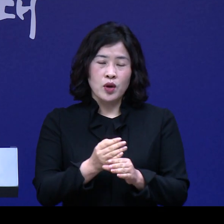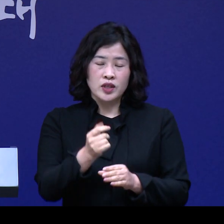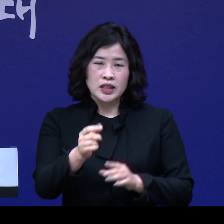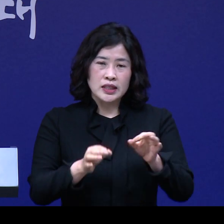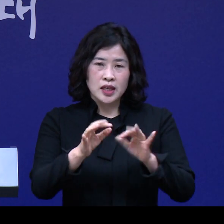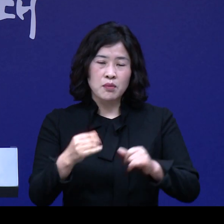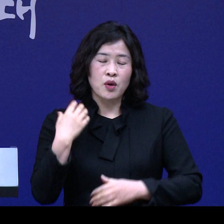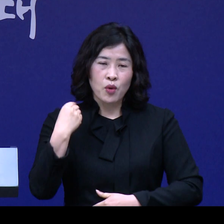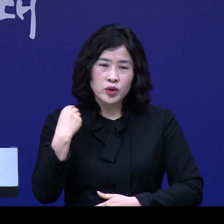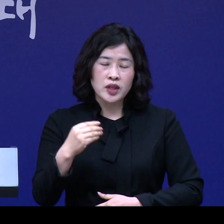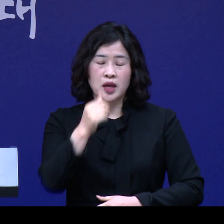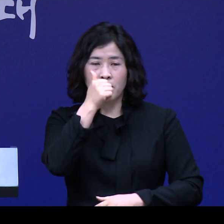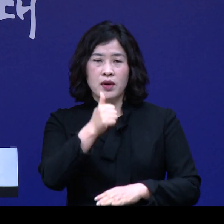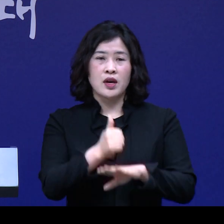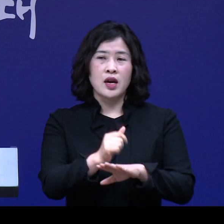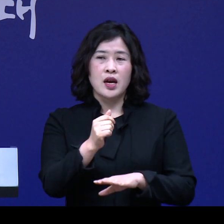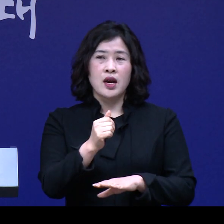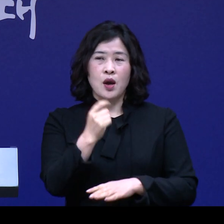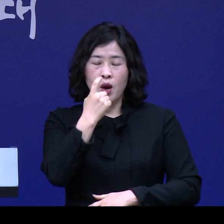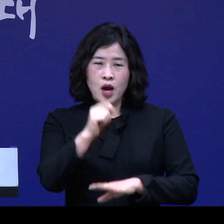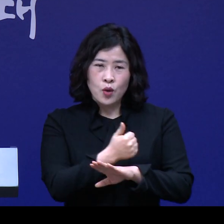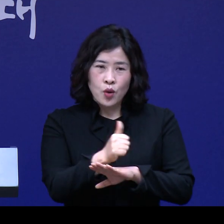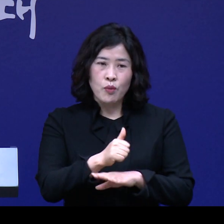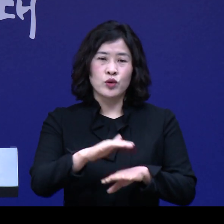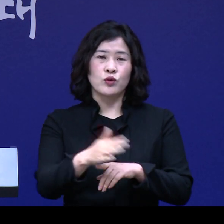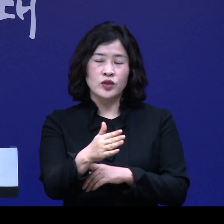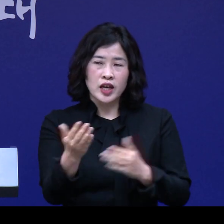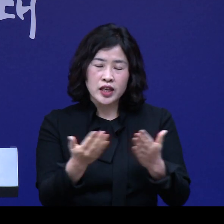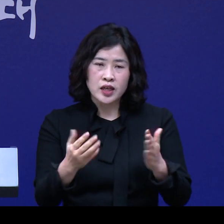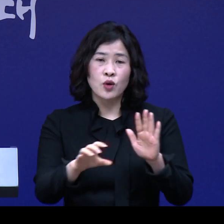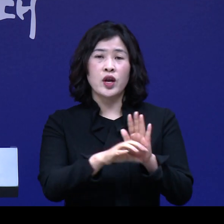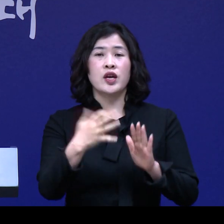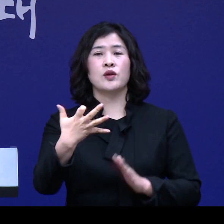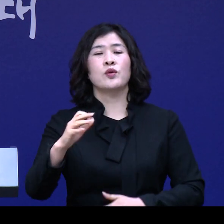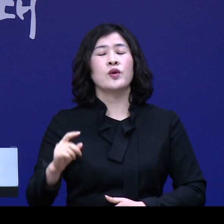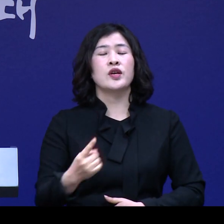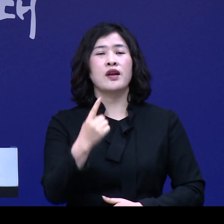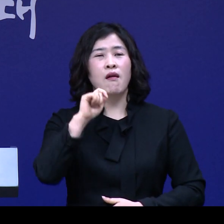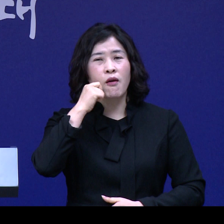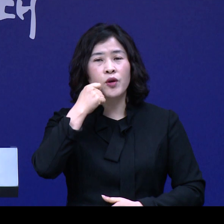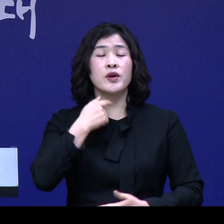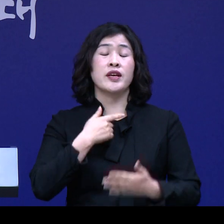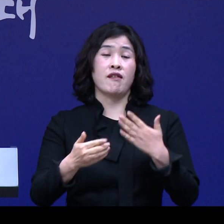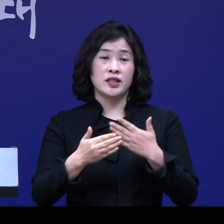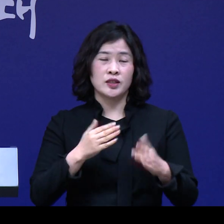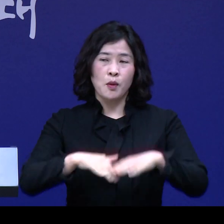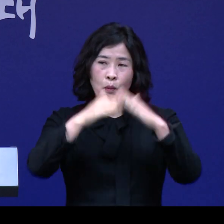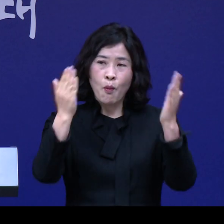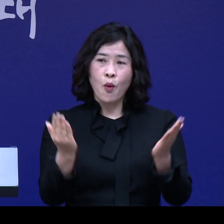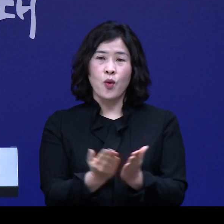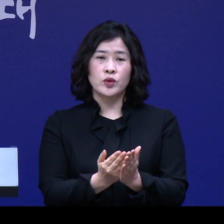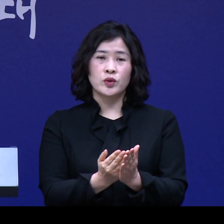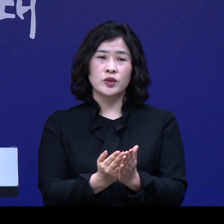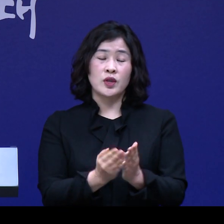및 숙박업, 학원, 농수산업 등 코로나19로 인해서 어려움을 겪는 모든